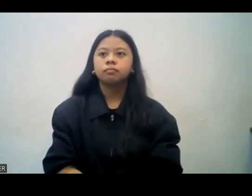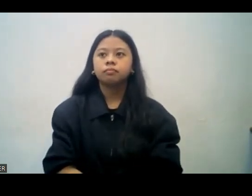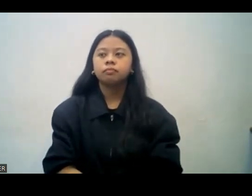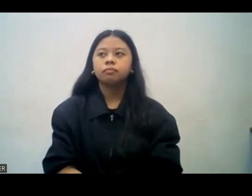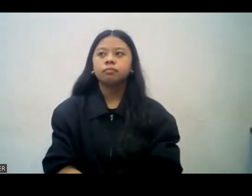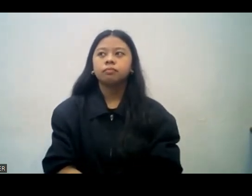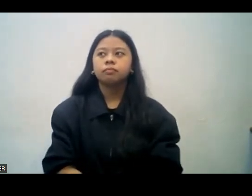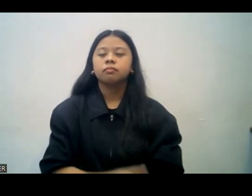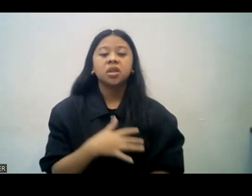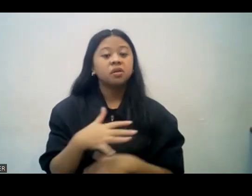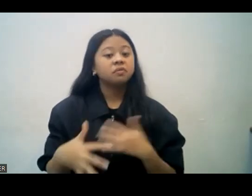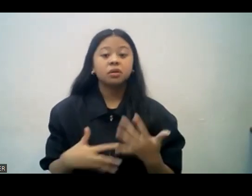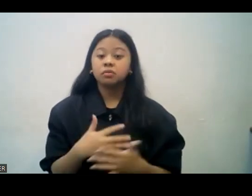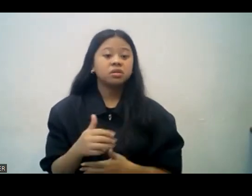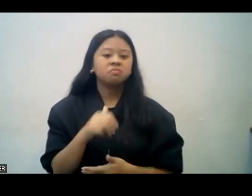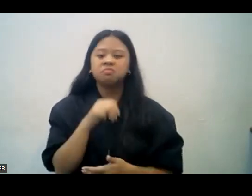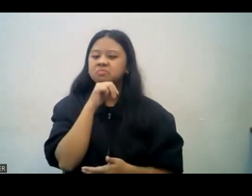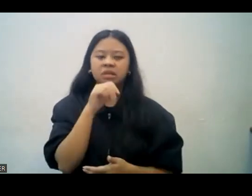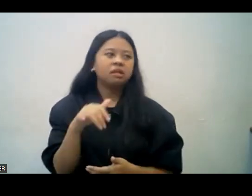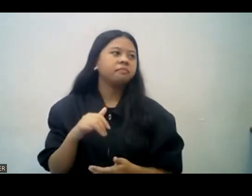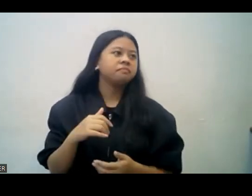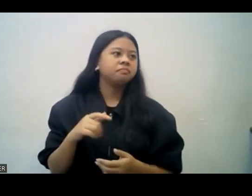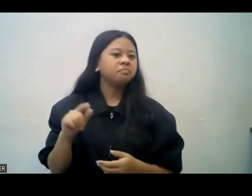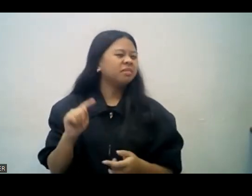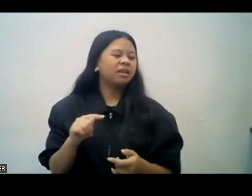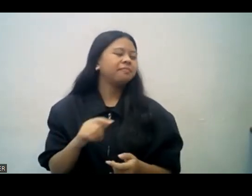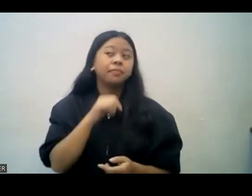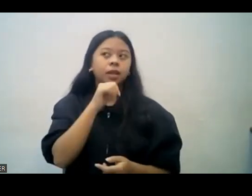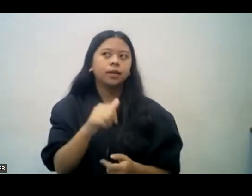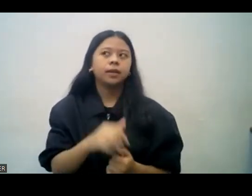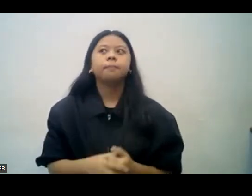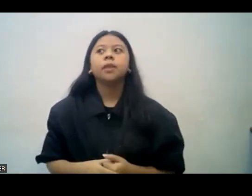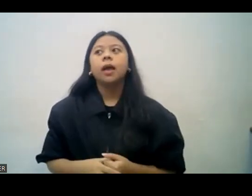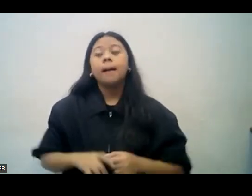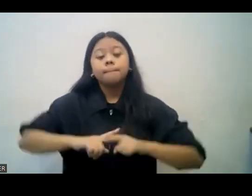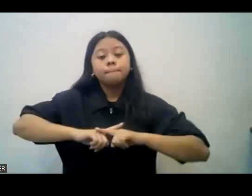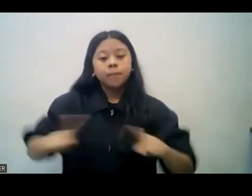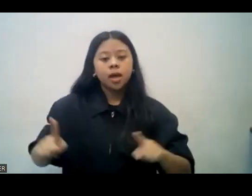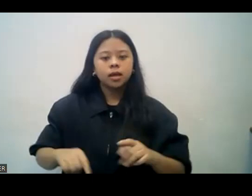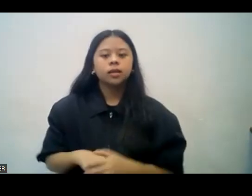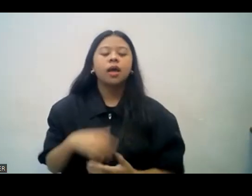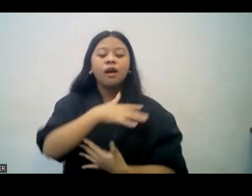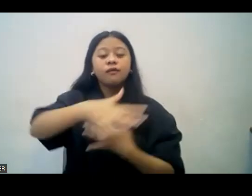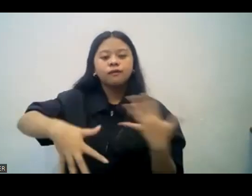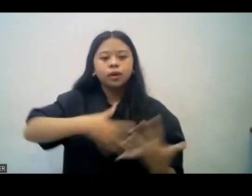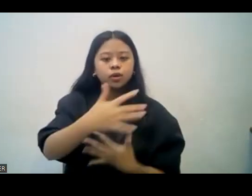Yung fellowship po ay hindi tulad nito. Fellowship is the talking about, discussing about how to evangelize people.